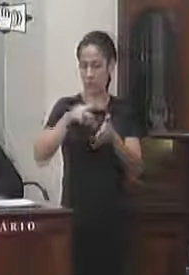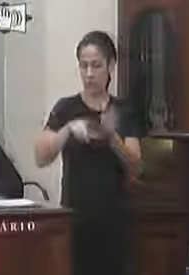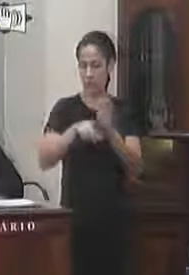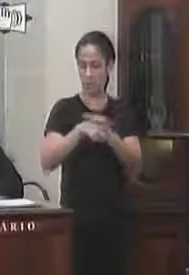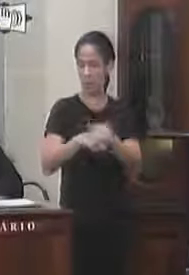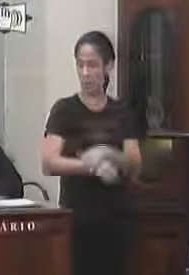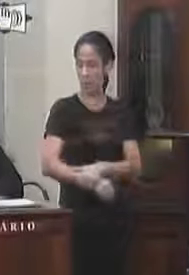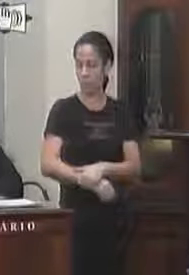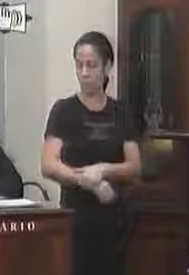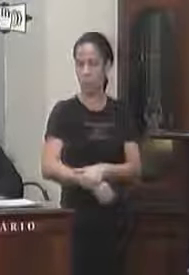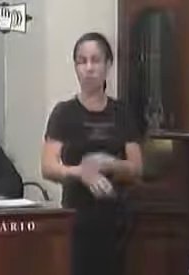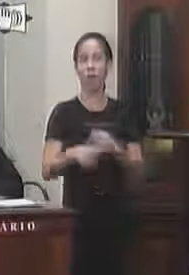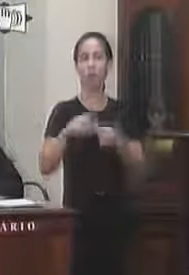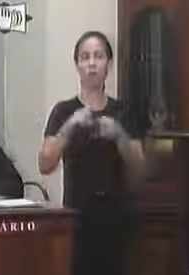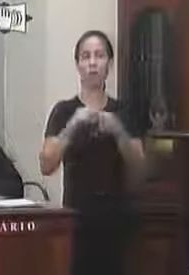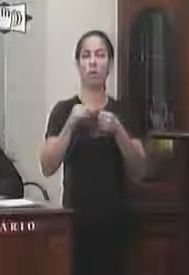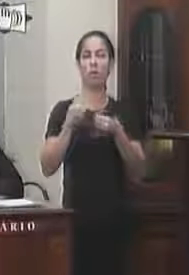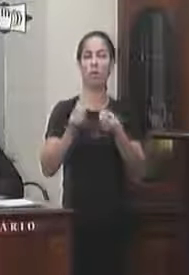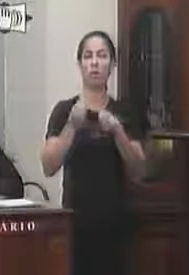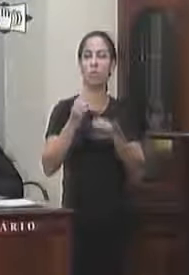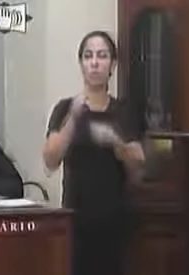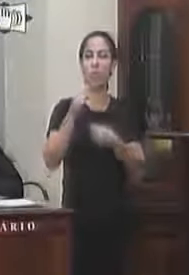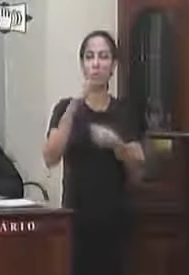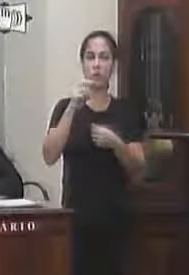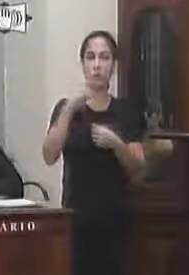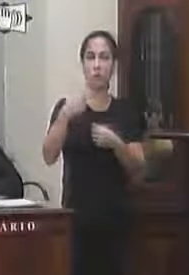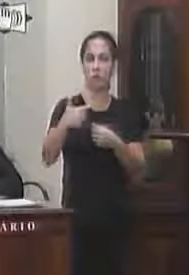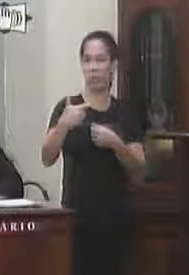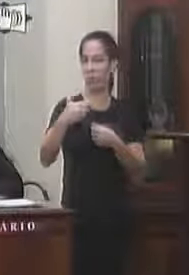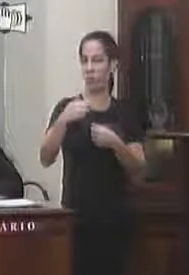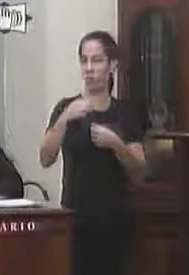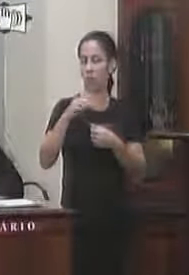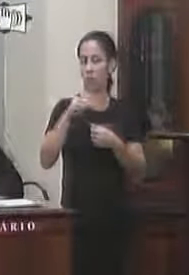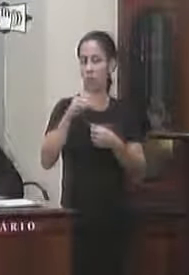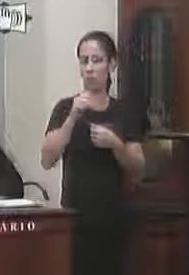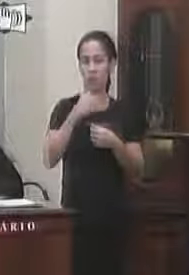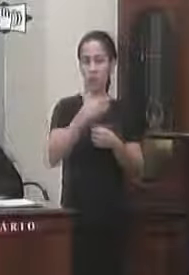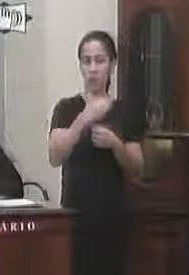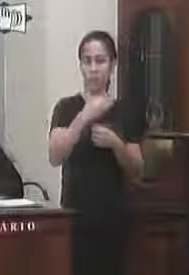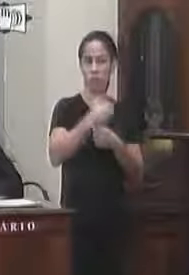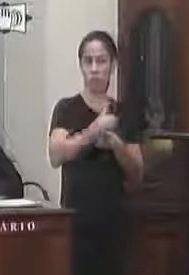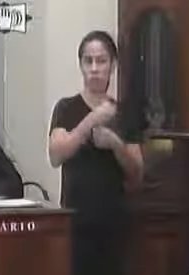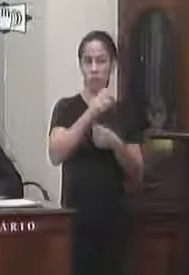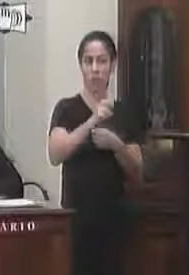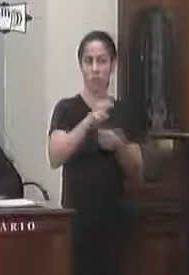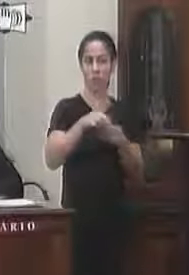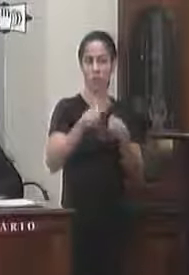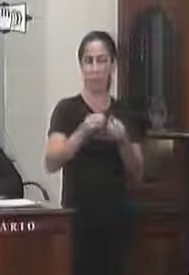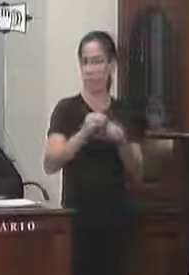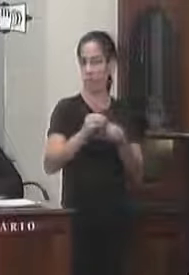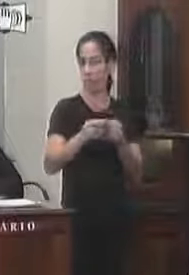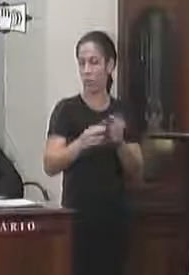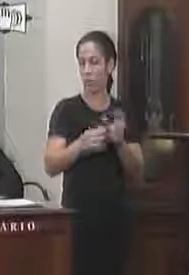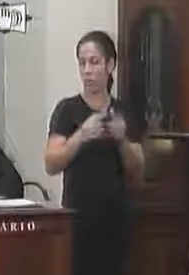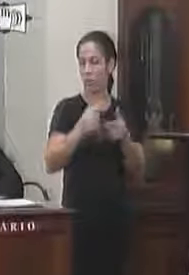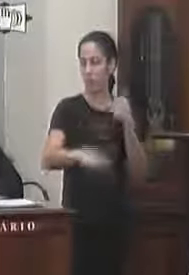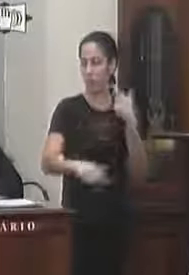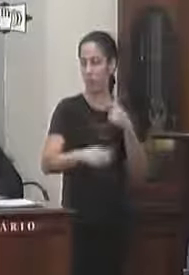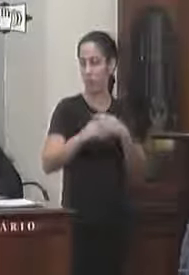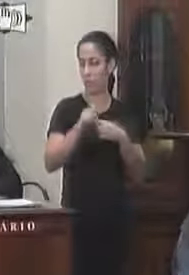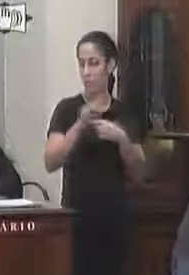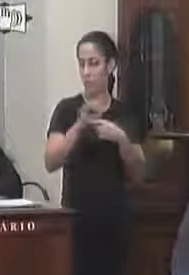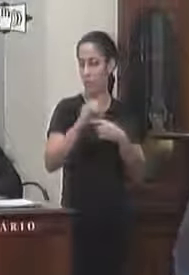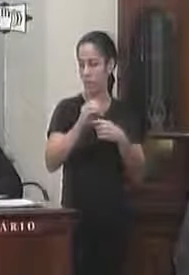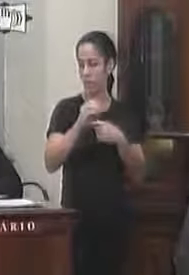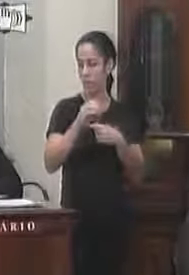e jurídico nos termos do desporto do artigo 52 da LOA artigo 265 do regimento interno merecendo a rejeição do veto